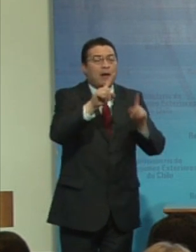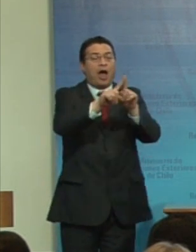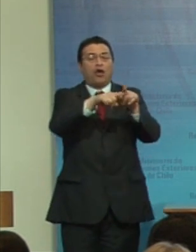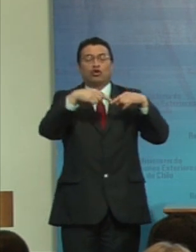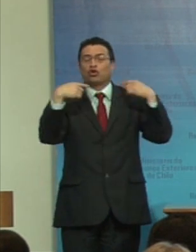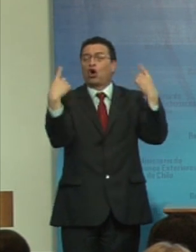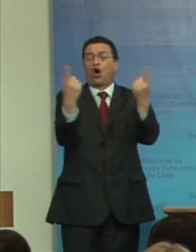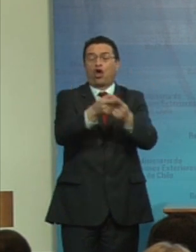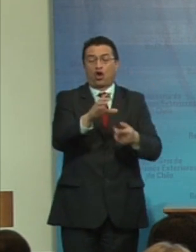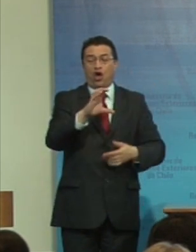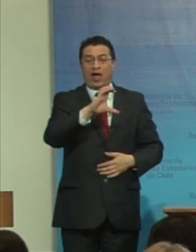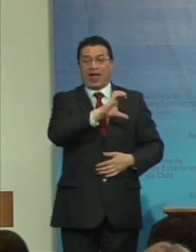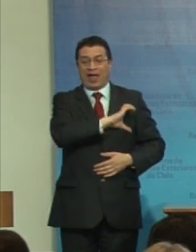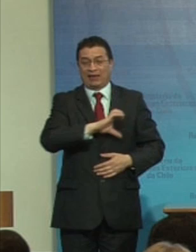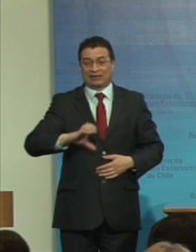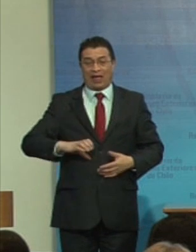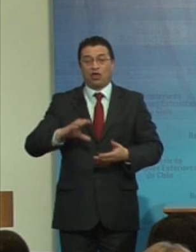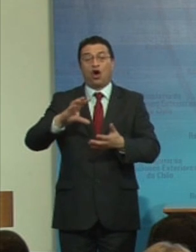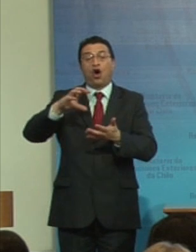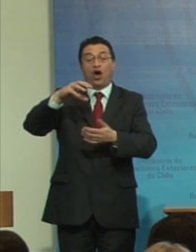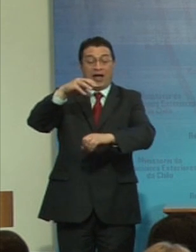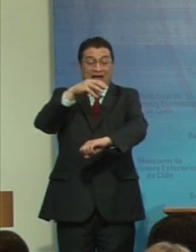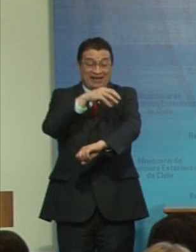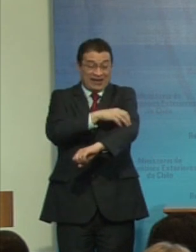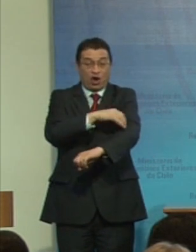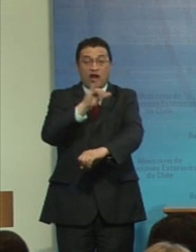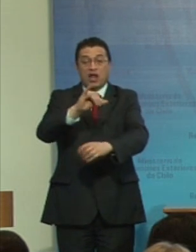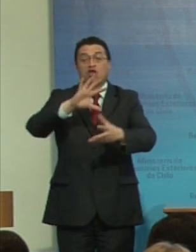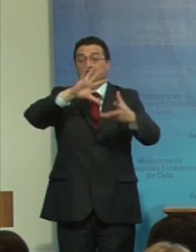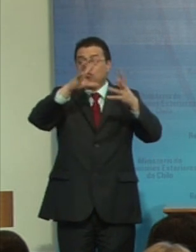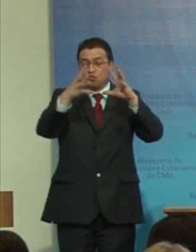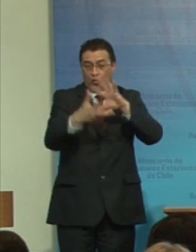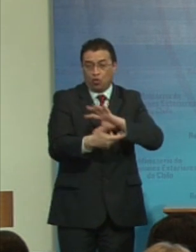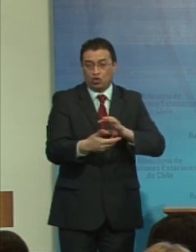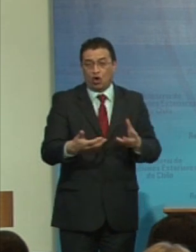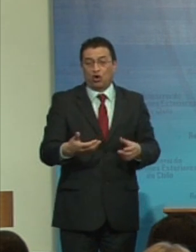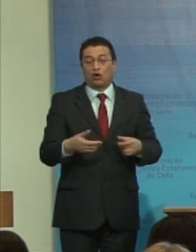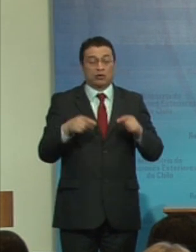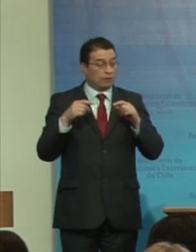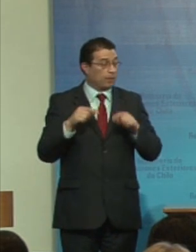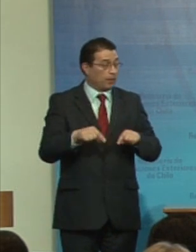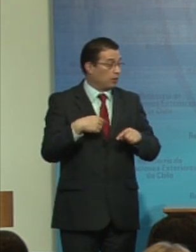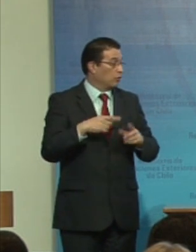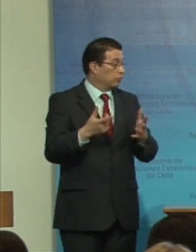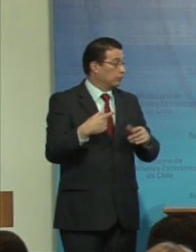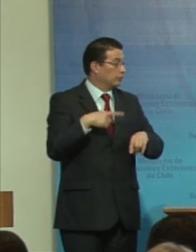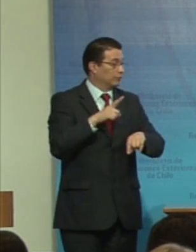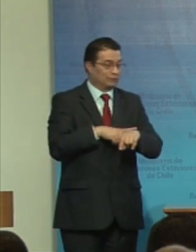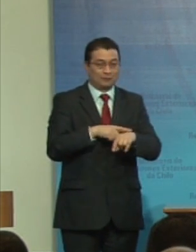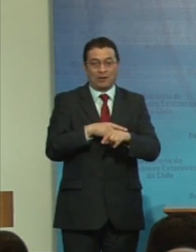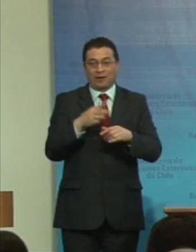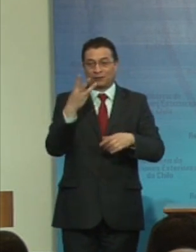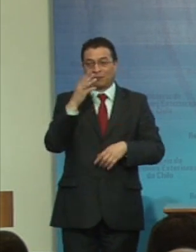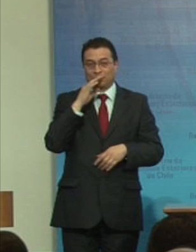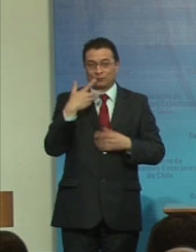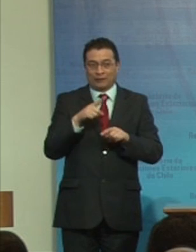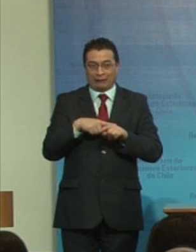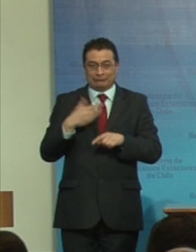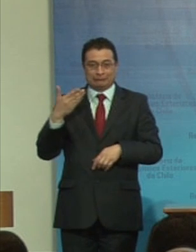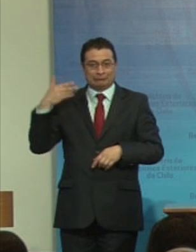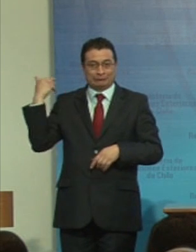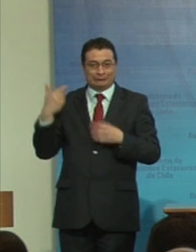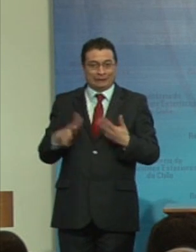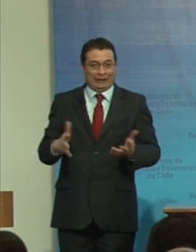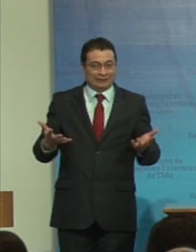los estados de la región y del mundo por eso y ya debo estar terminando los tres minutos lo que